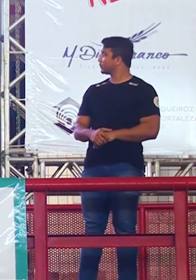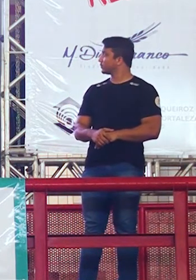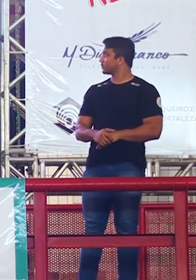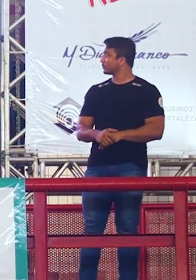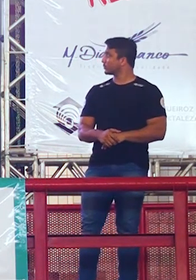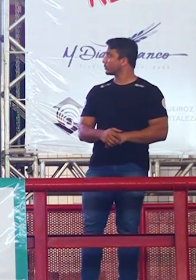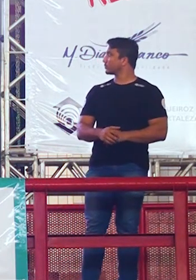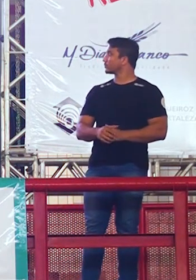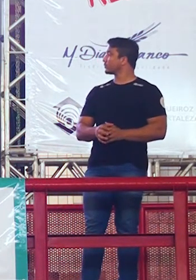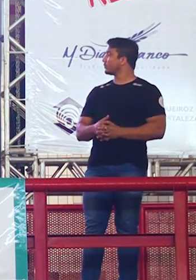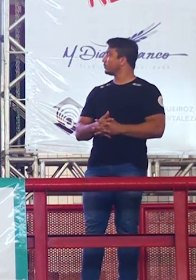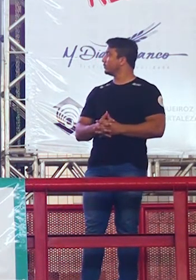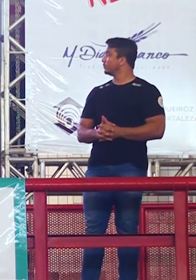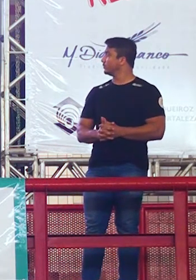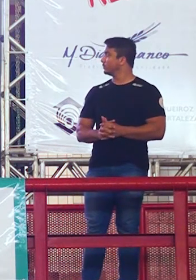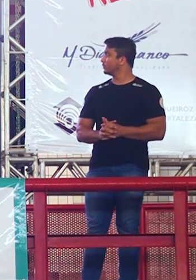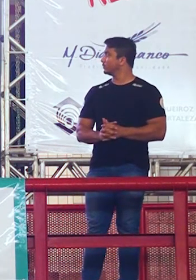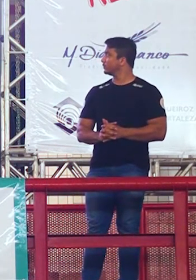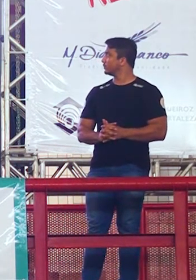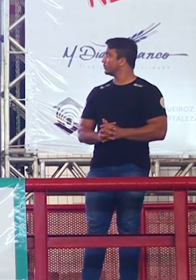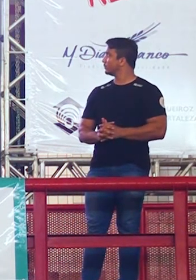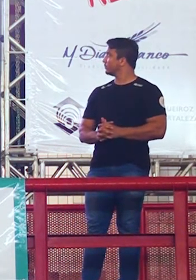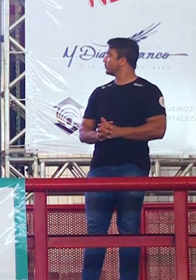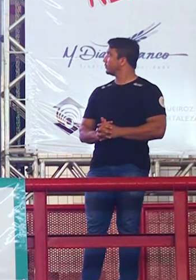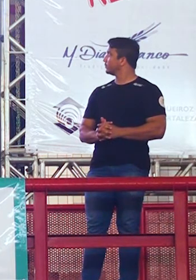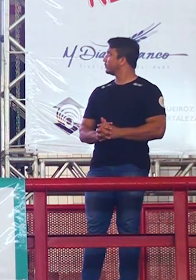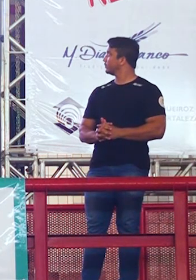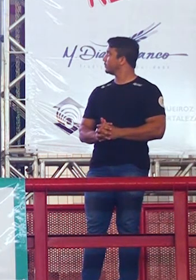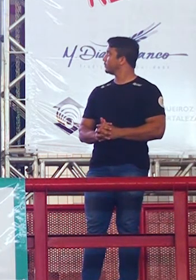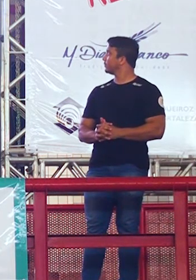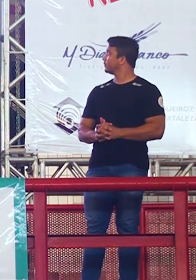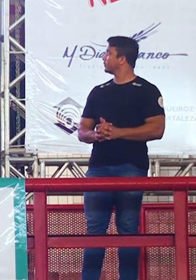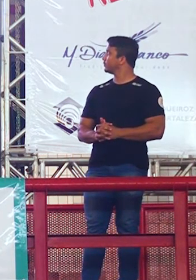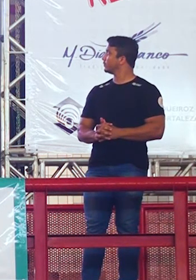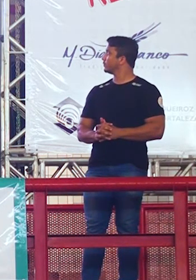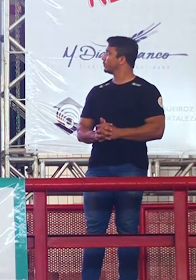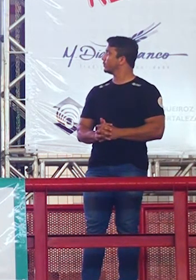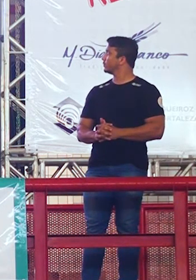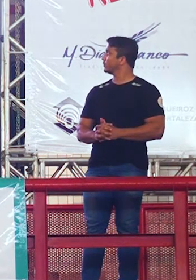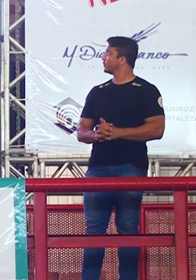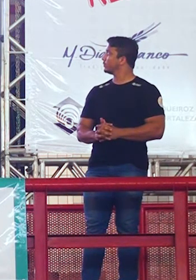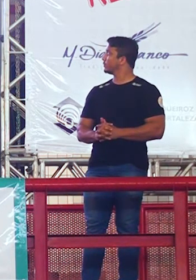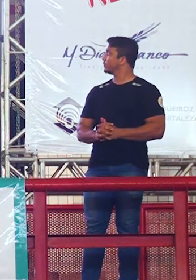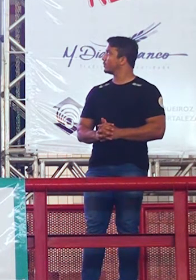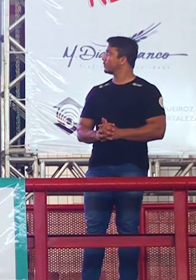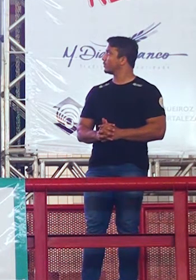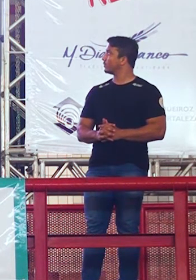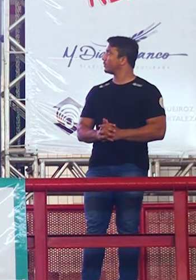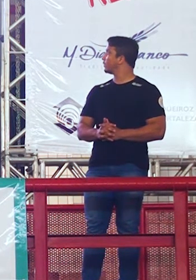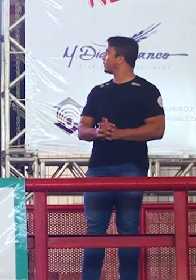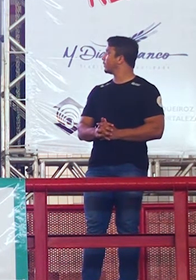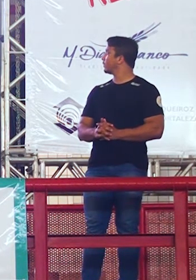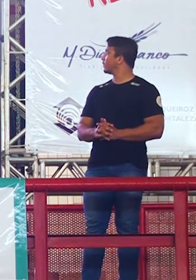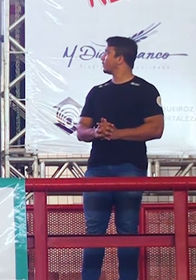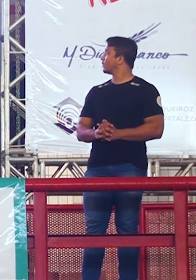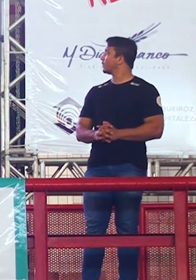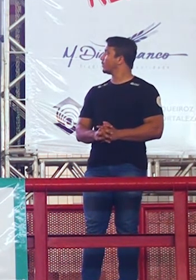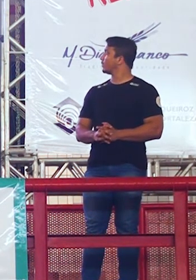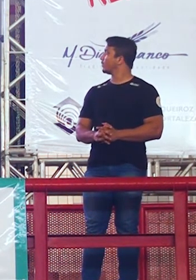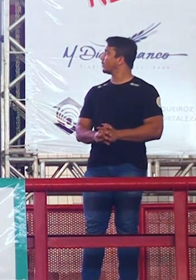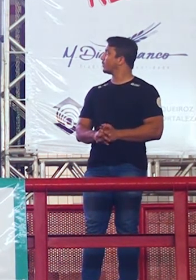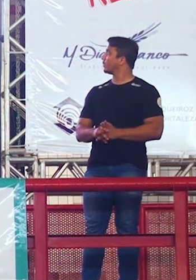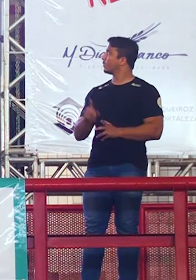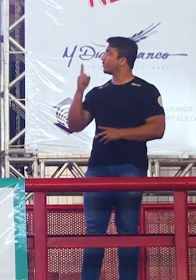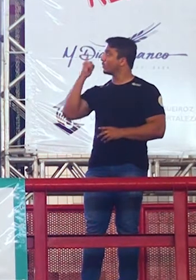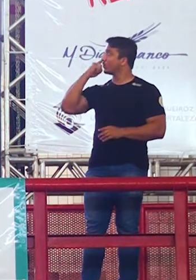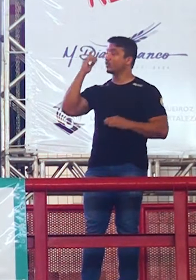descendo não invertendo subindo então pra ti olha a nota dele não sei se dá pra você olhar no